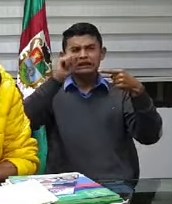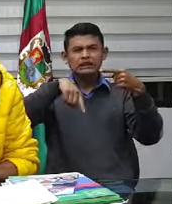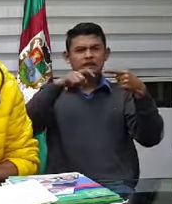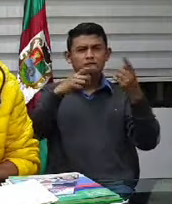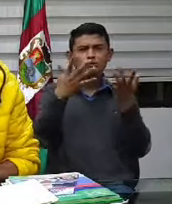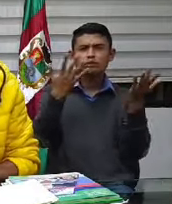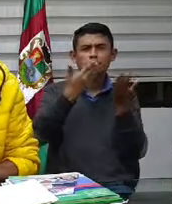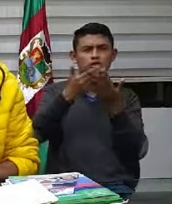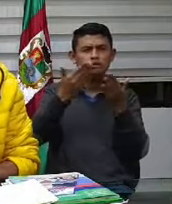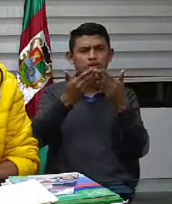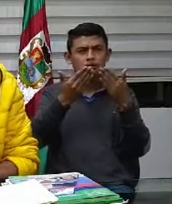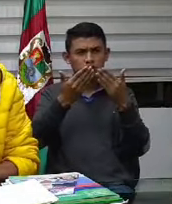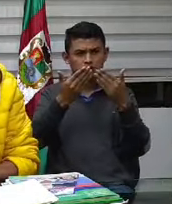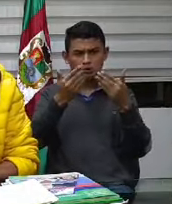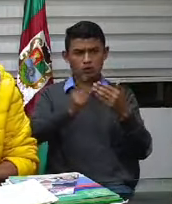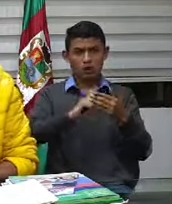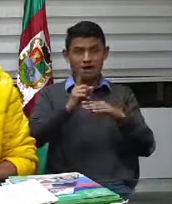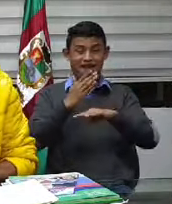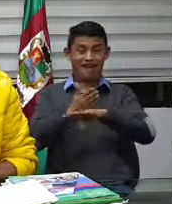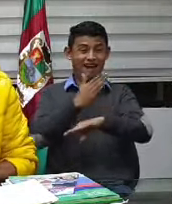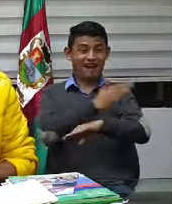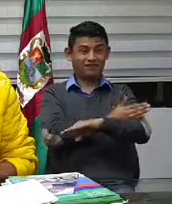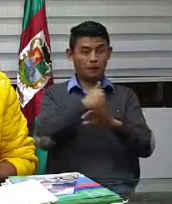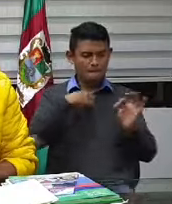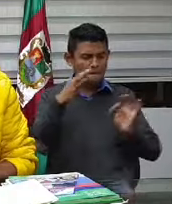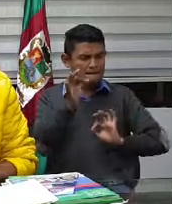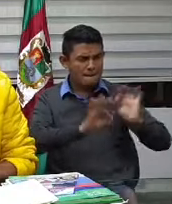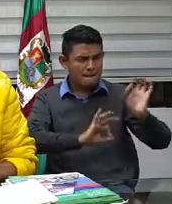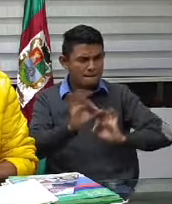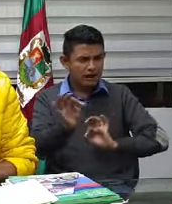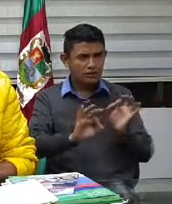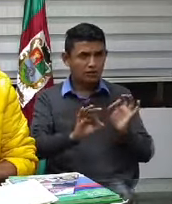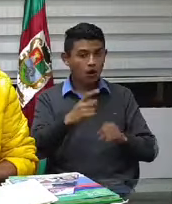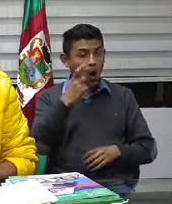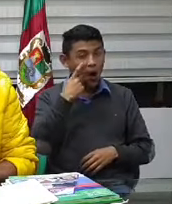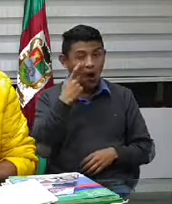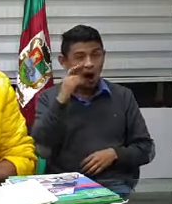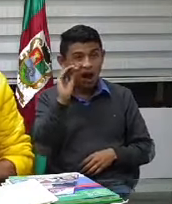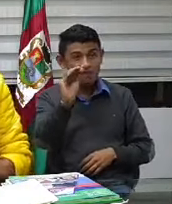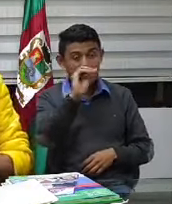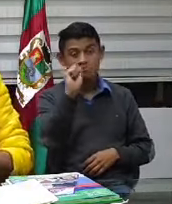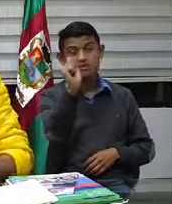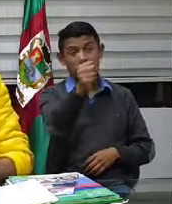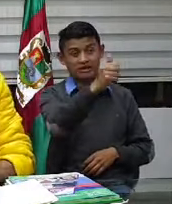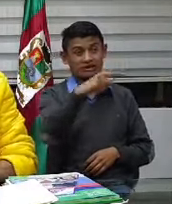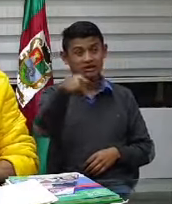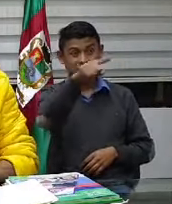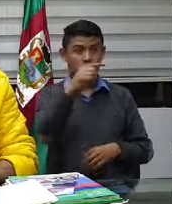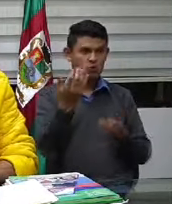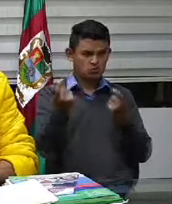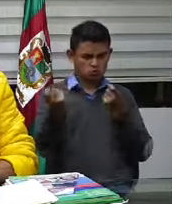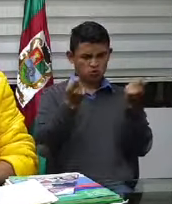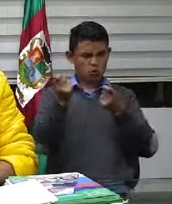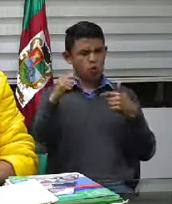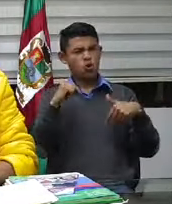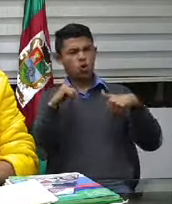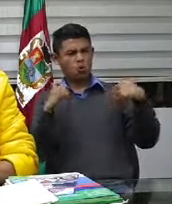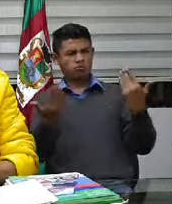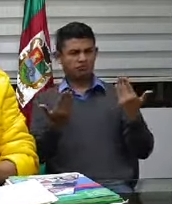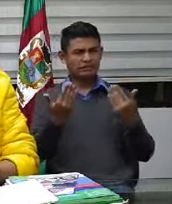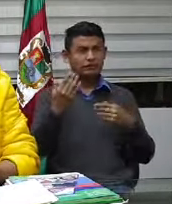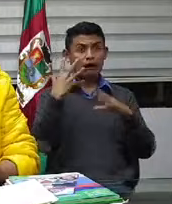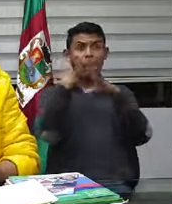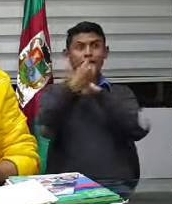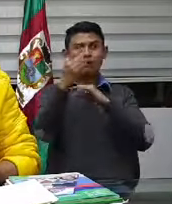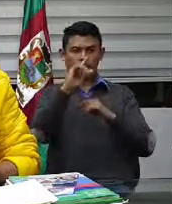3 el próximo día de compra les va a tocar casi dentro de 8 o 9 días y ir mirando cómo organizan y para ir comprando